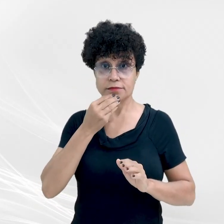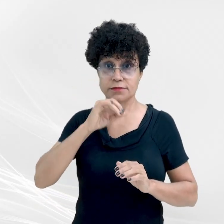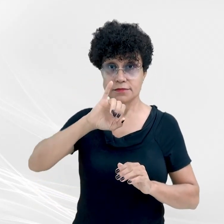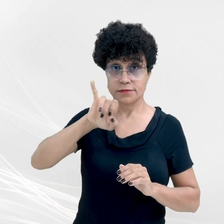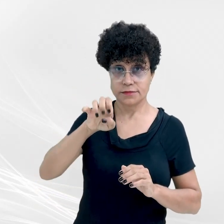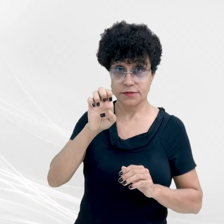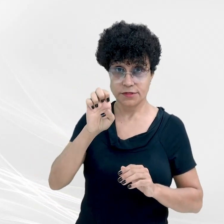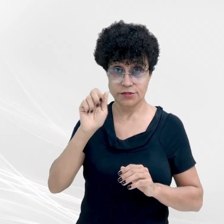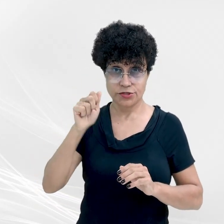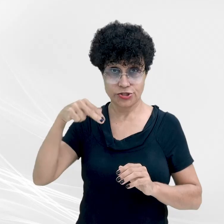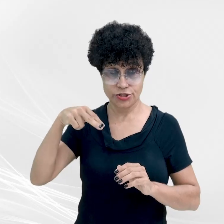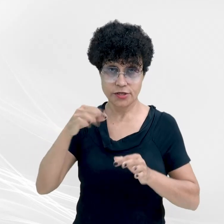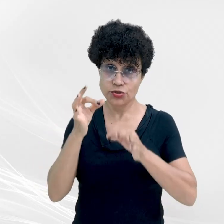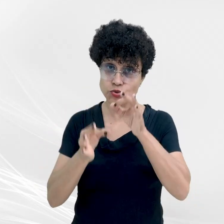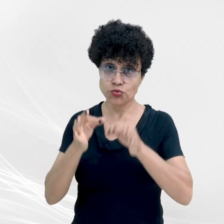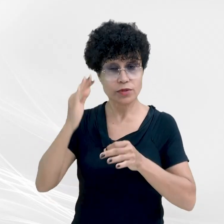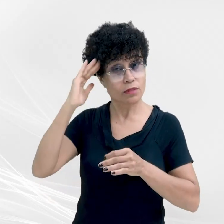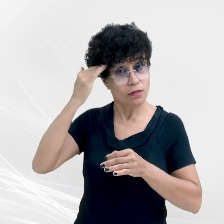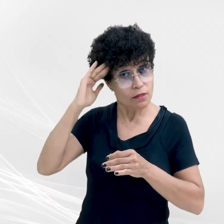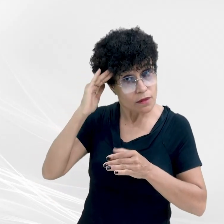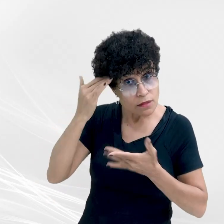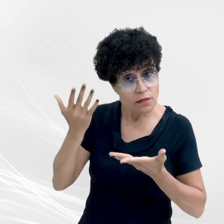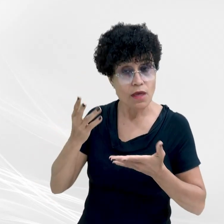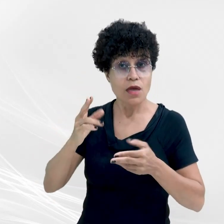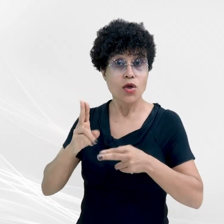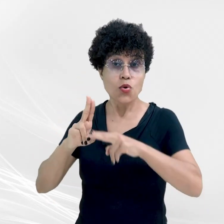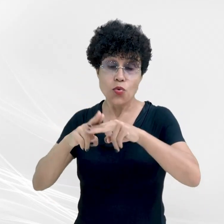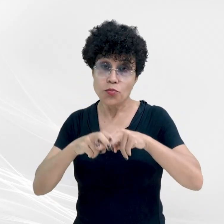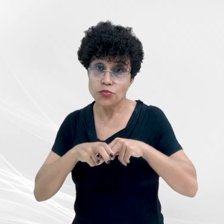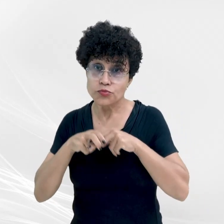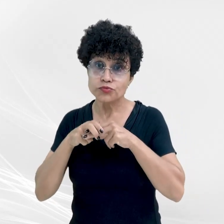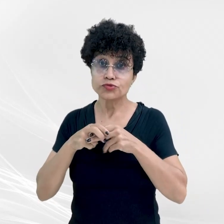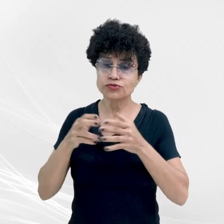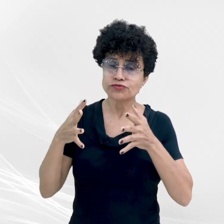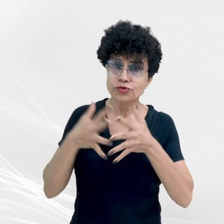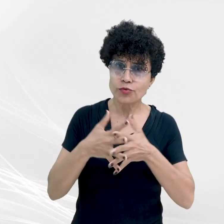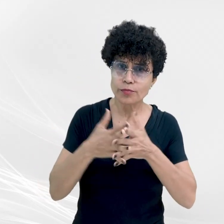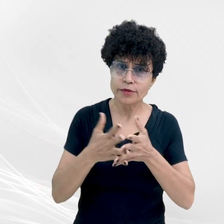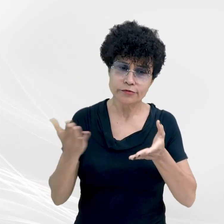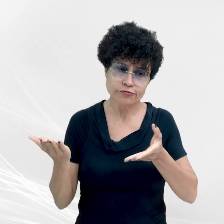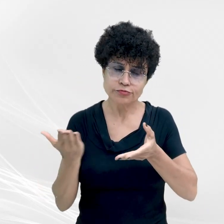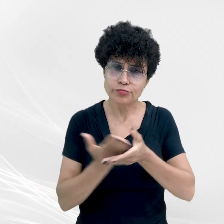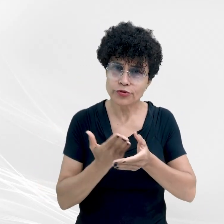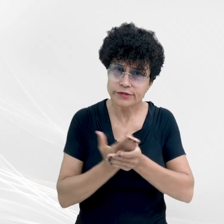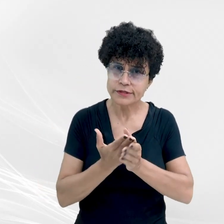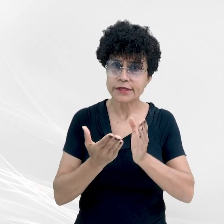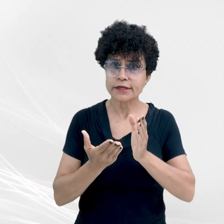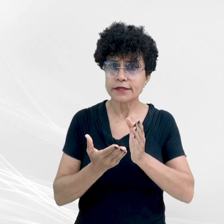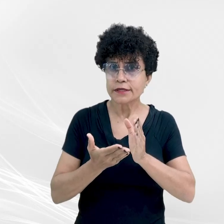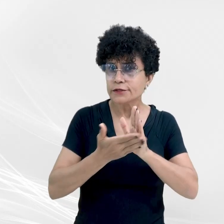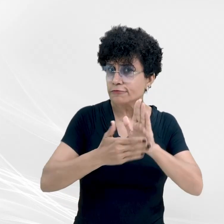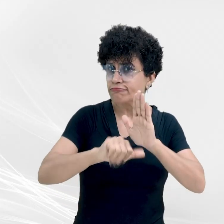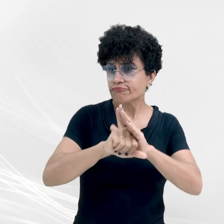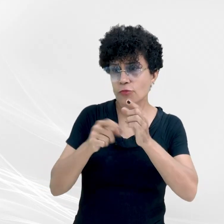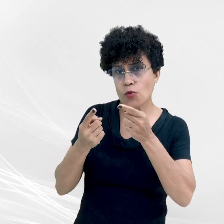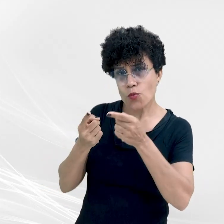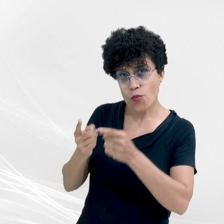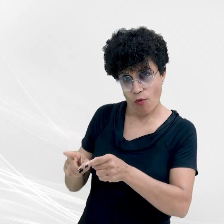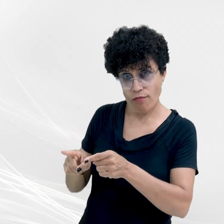Maia Dias entendeu que, em razão da complexidade dos processos criminais contra o parlamentar, haverá